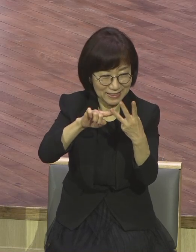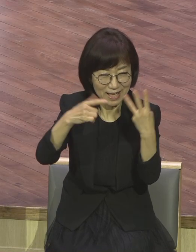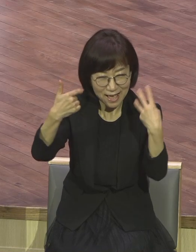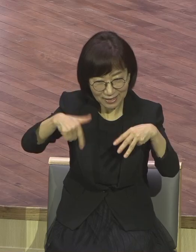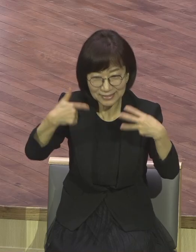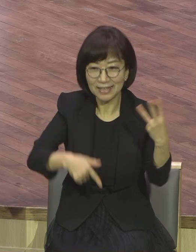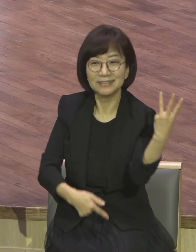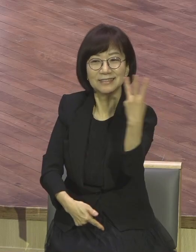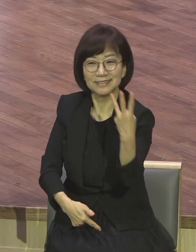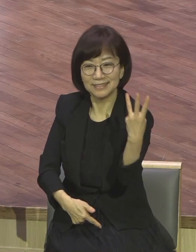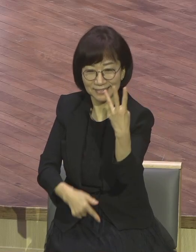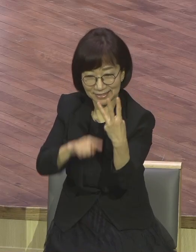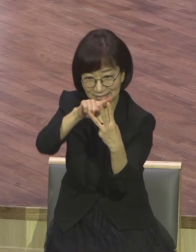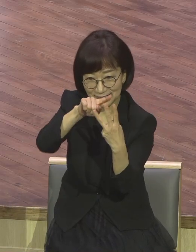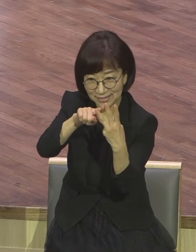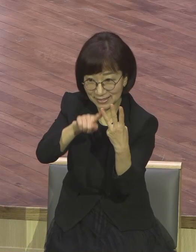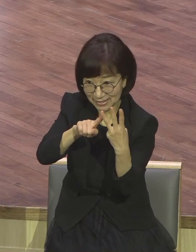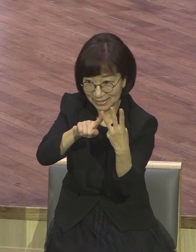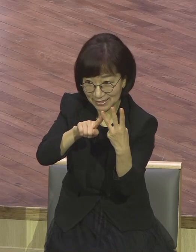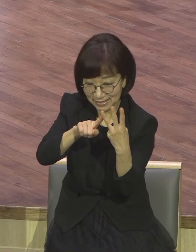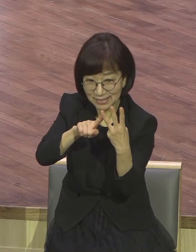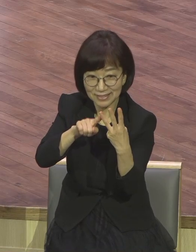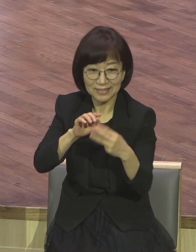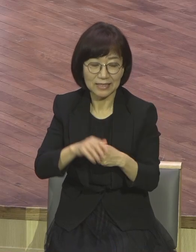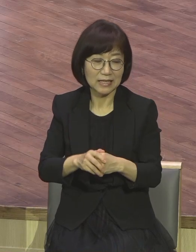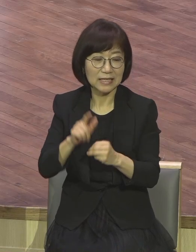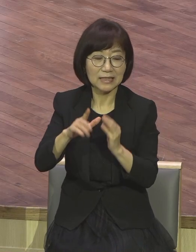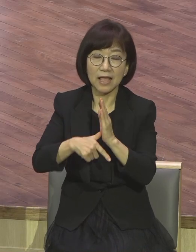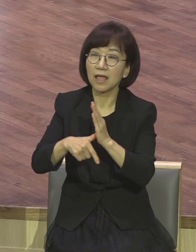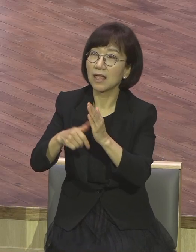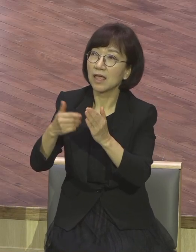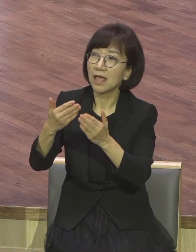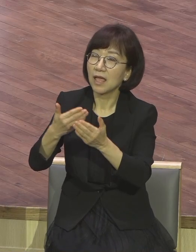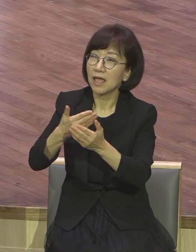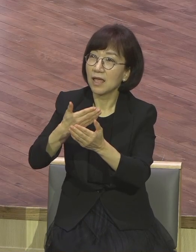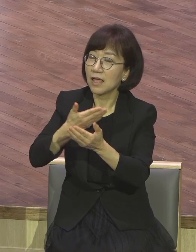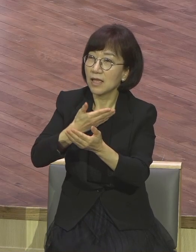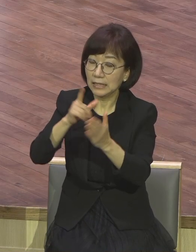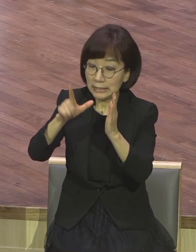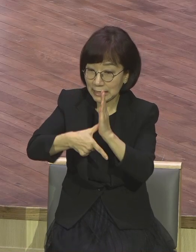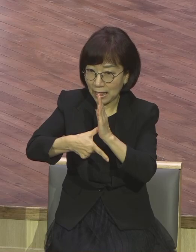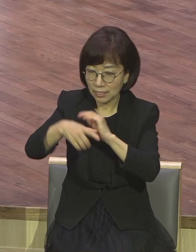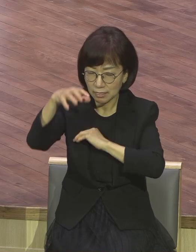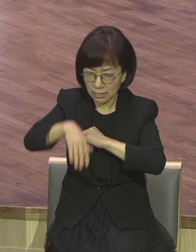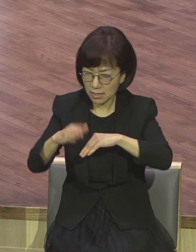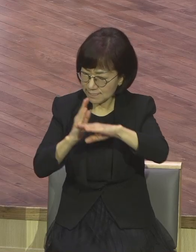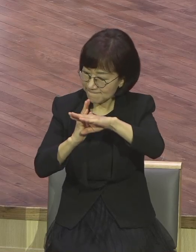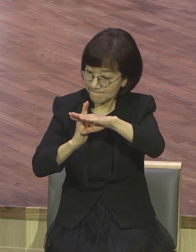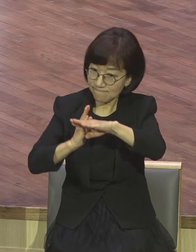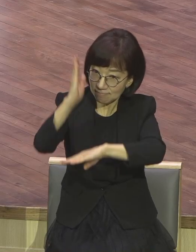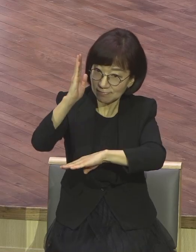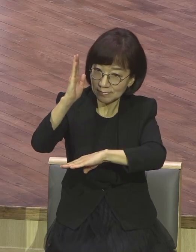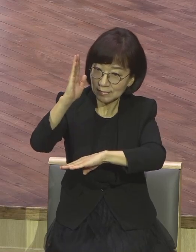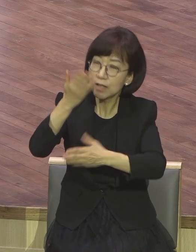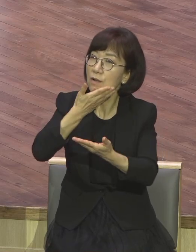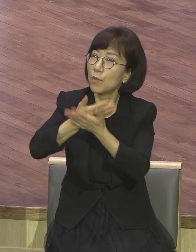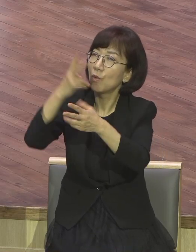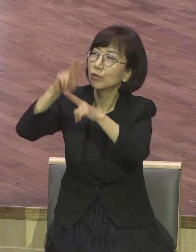시공광을 초월한 하늘보좌의 축복 이거 누가 체험합니까? 하늘보좌의 축복 영적